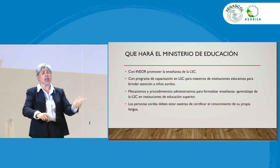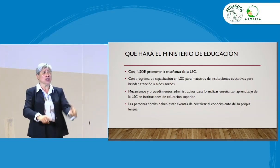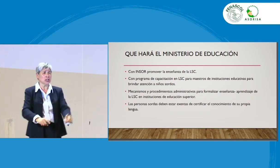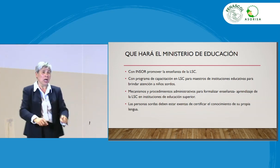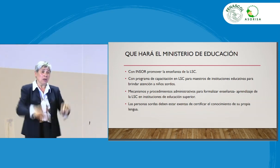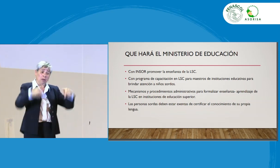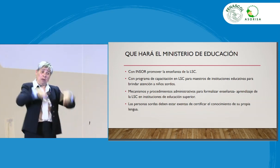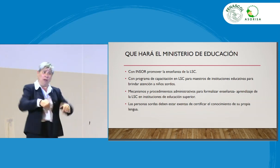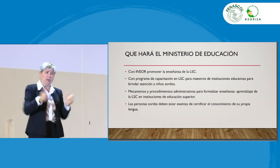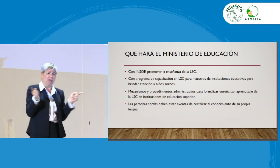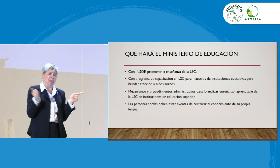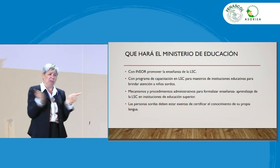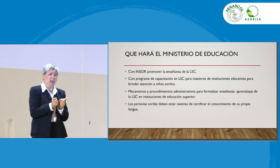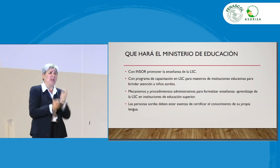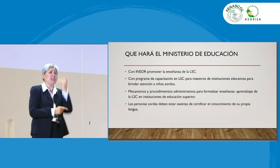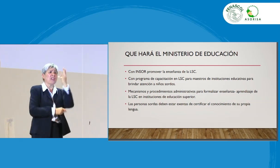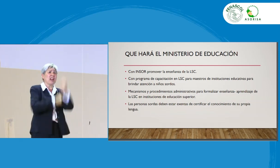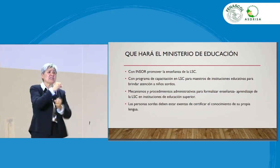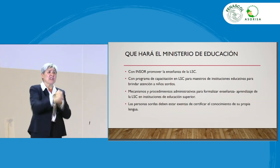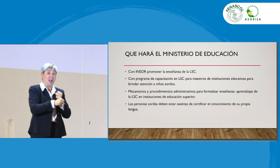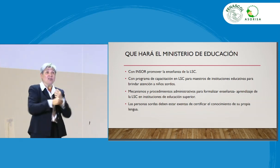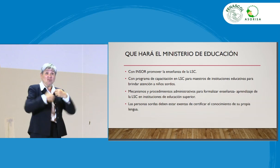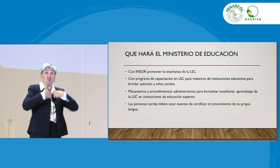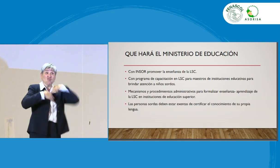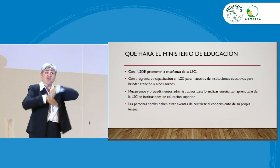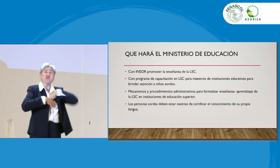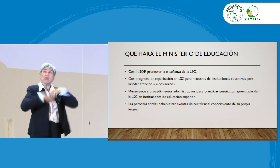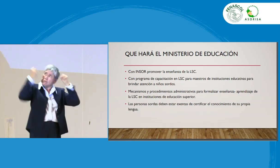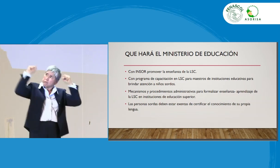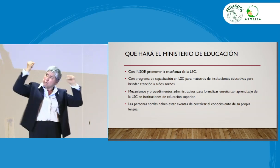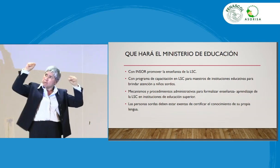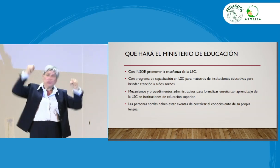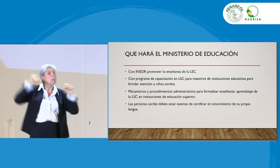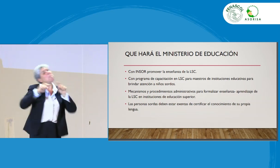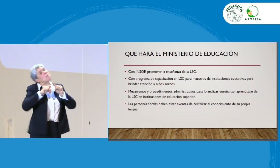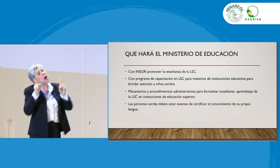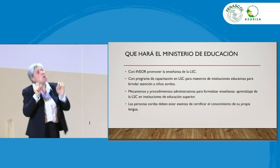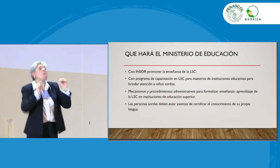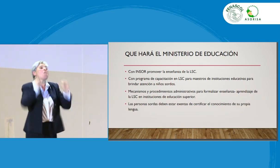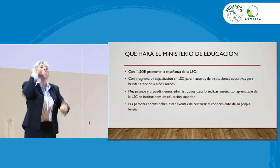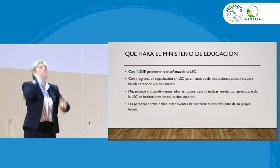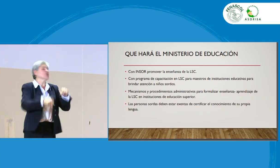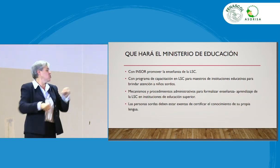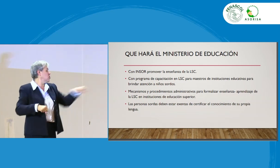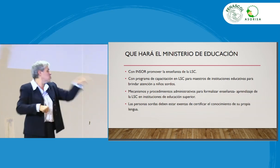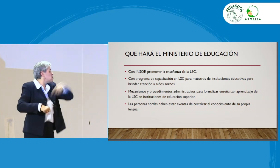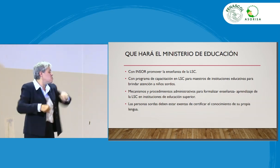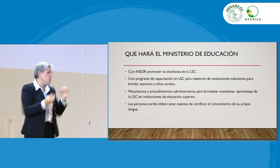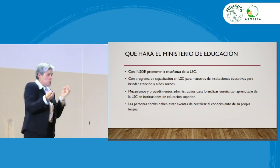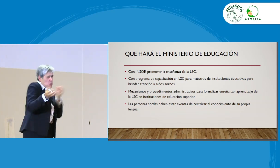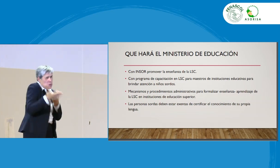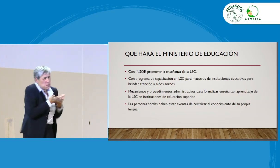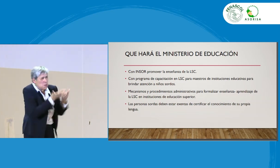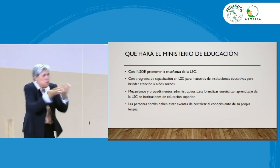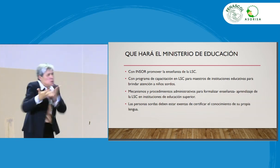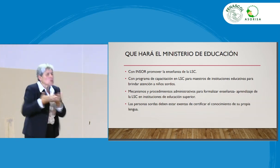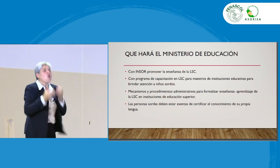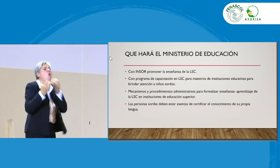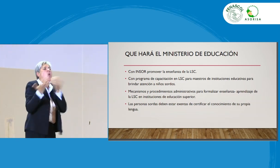acciones? Ella responde que por mucho tiempo, y nosotros decimos tres años, es algo de preocuparse, pero, pues, también es algo de hablar, tenemos que,